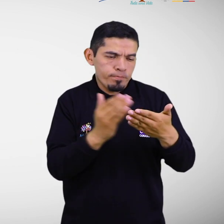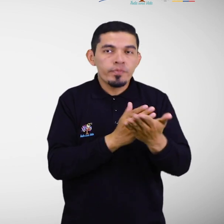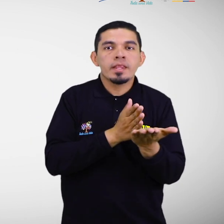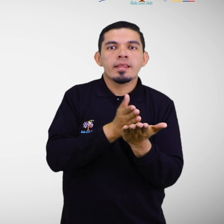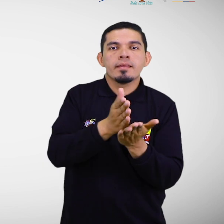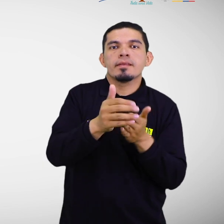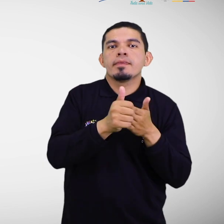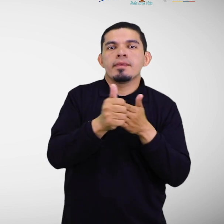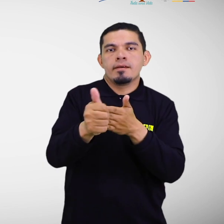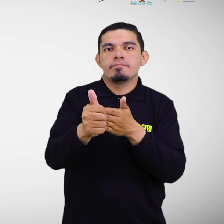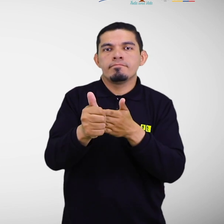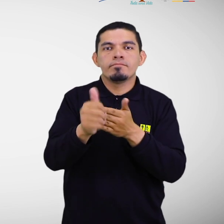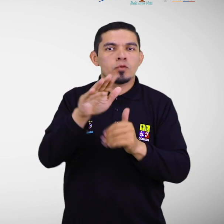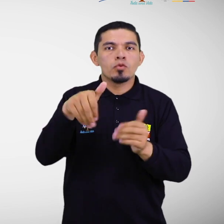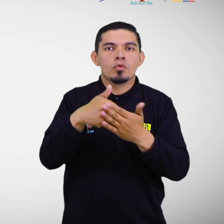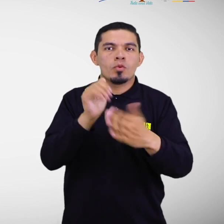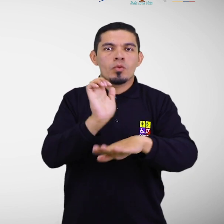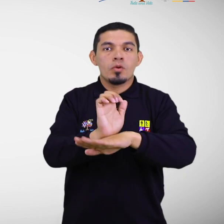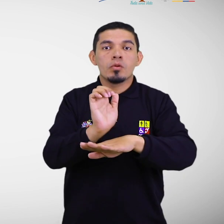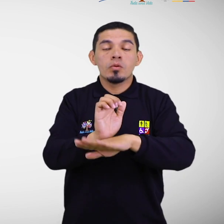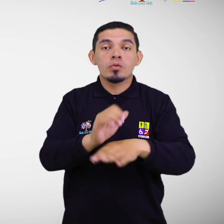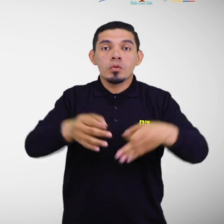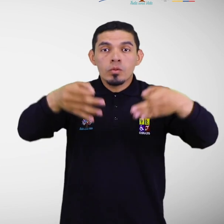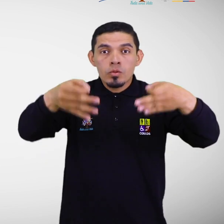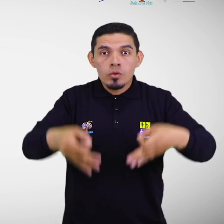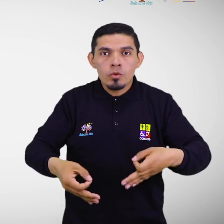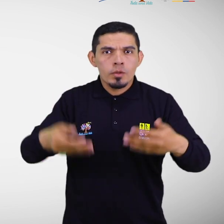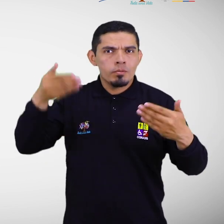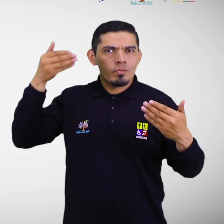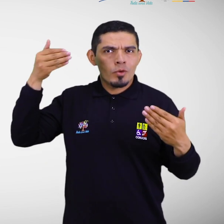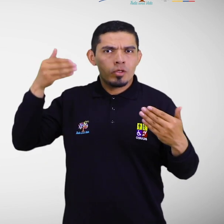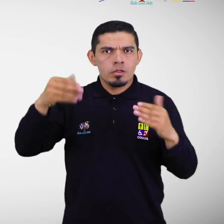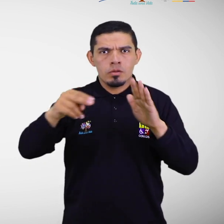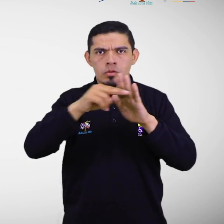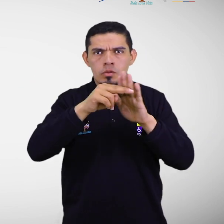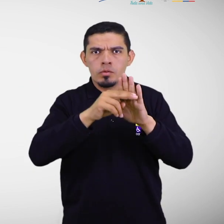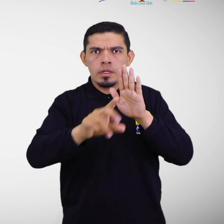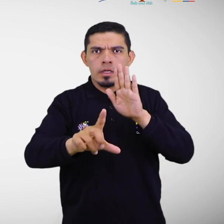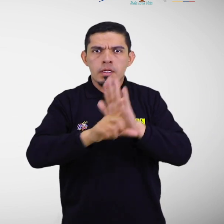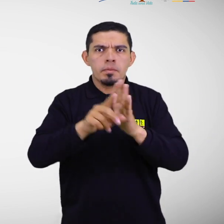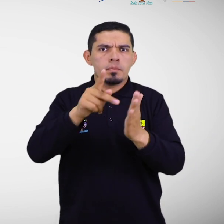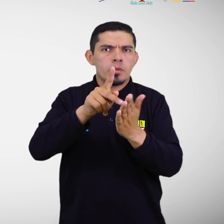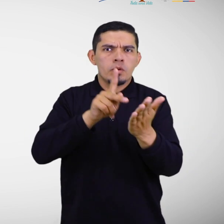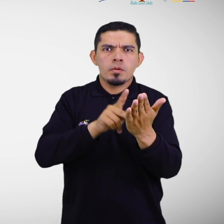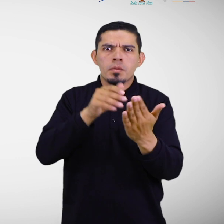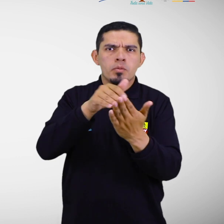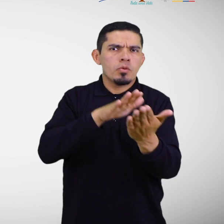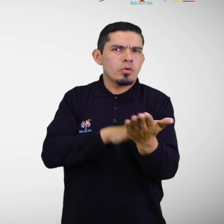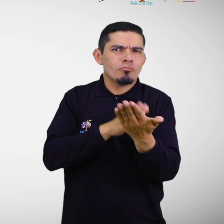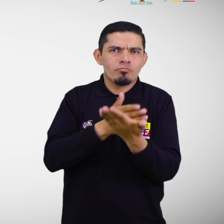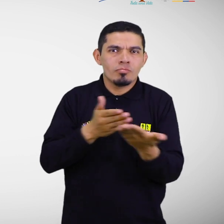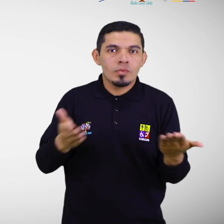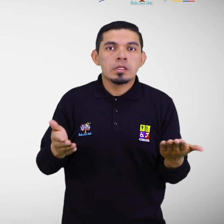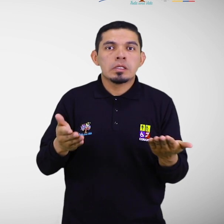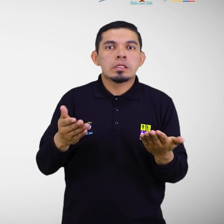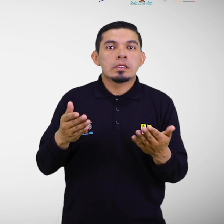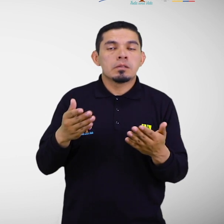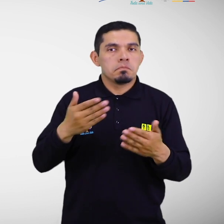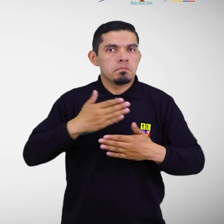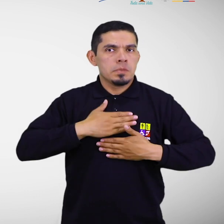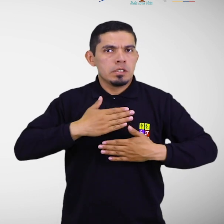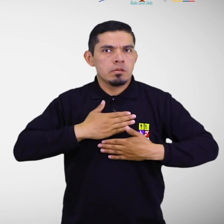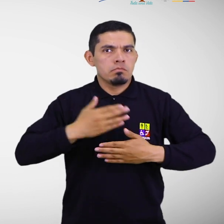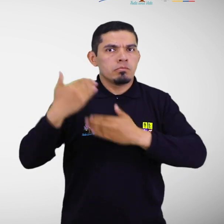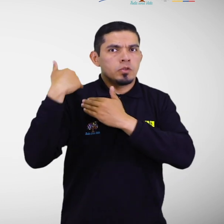nivel nacional, para la implementación de las políticas públicas acorde a sus competencias. El Servicio